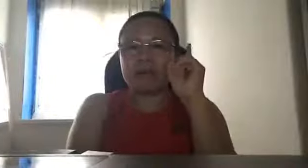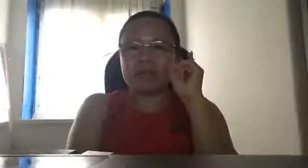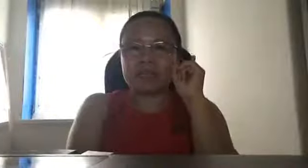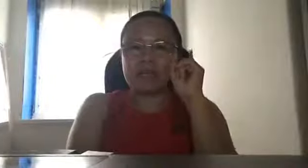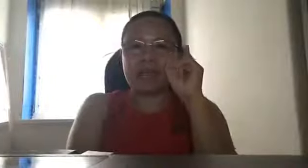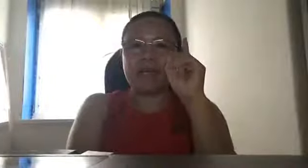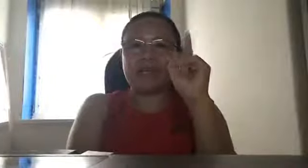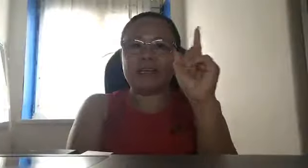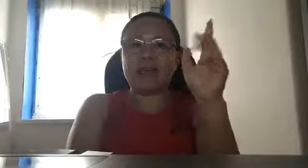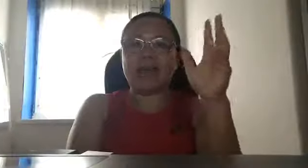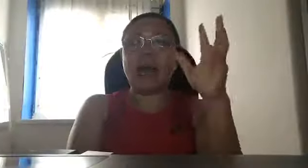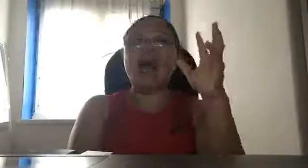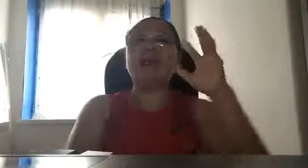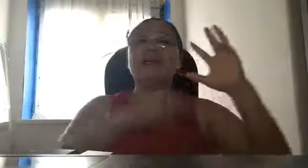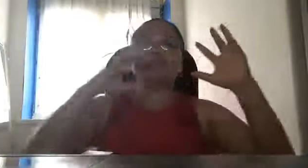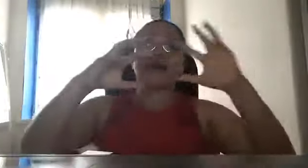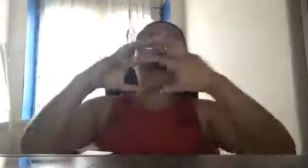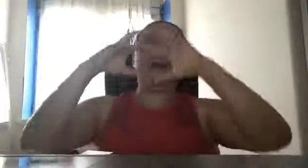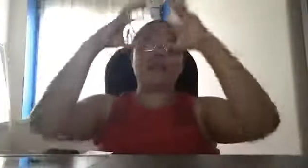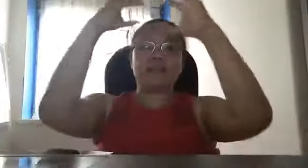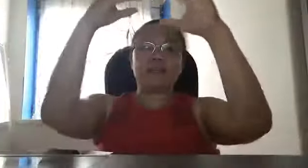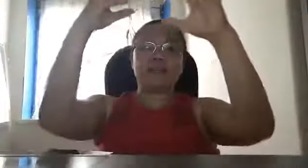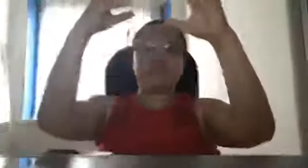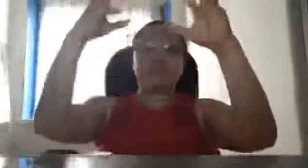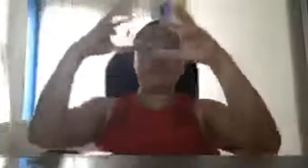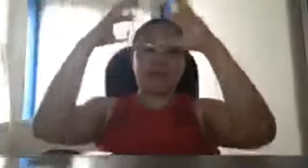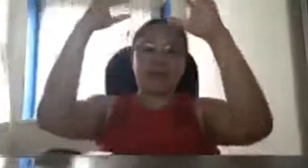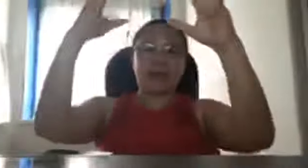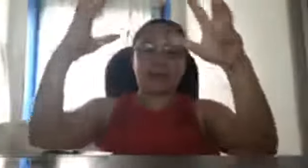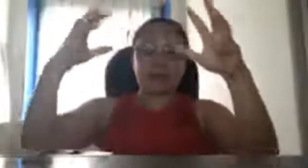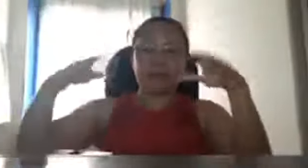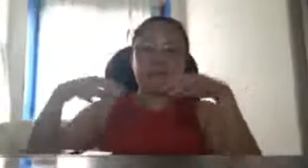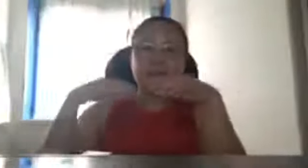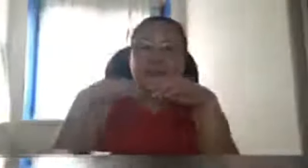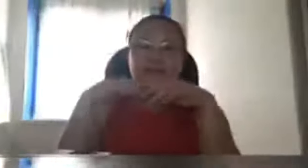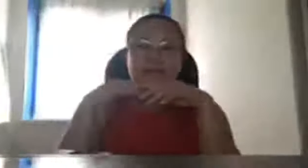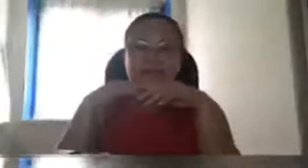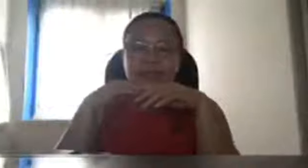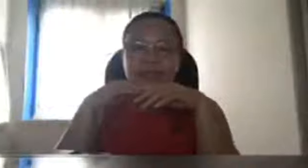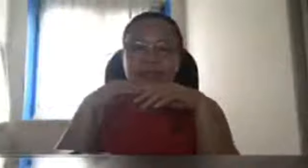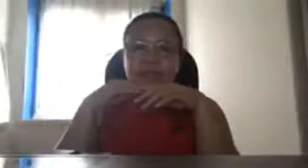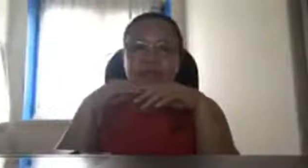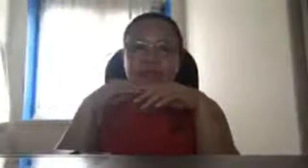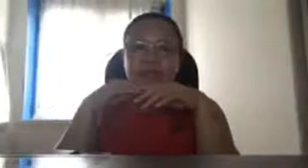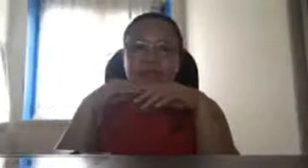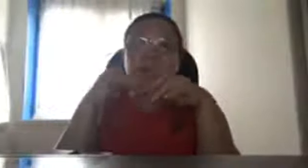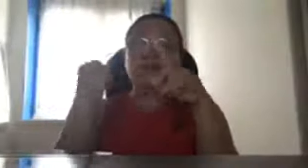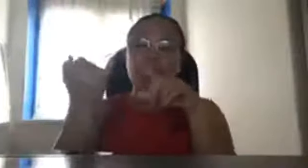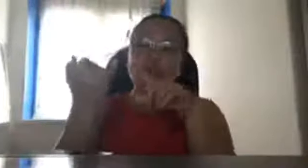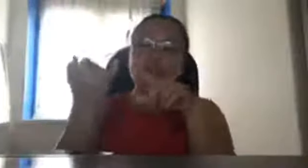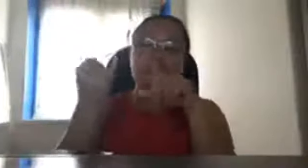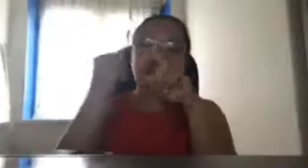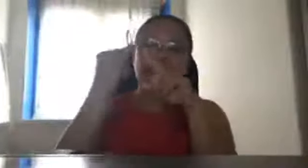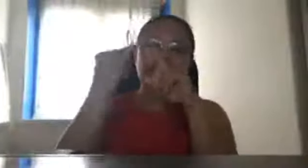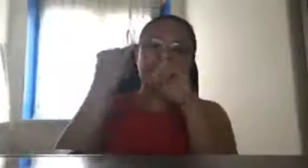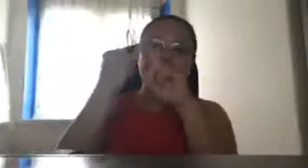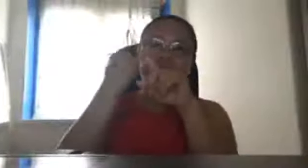military ang the highest sa lahat of course ang president